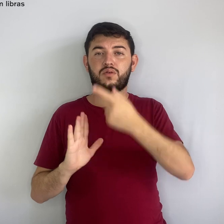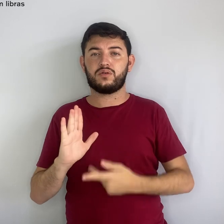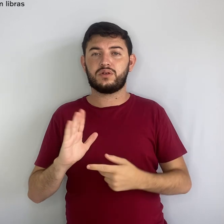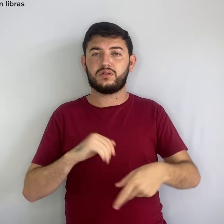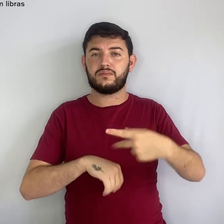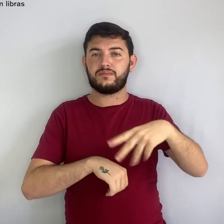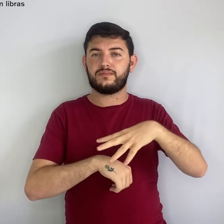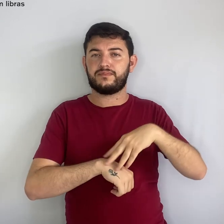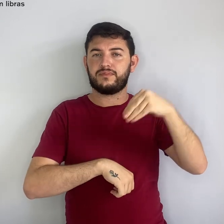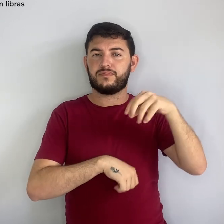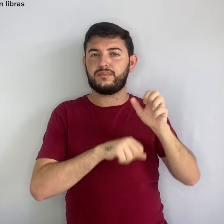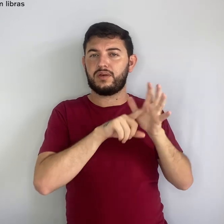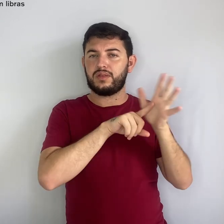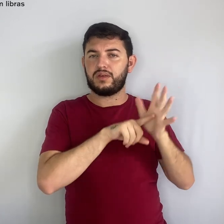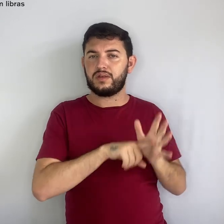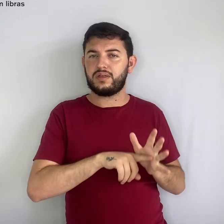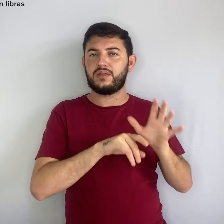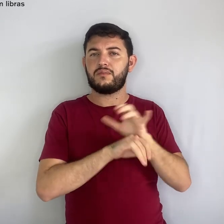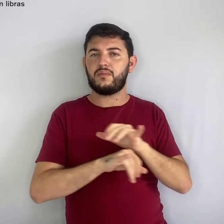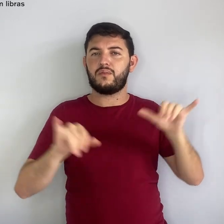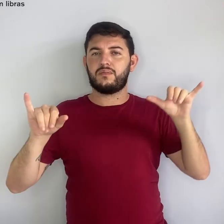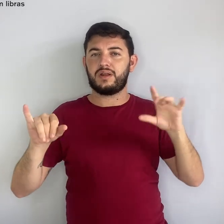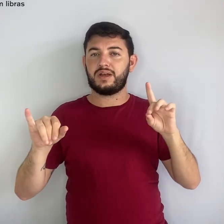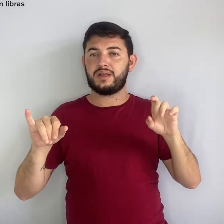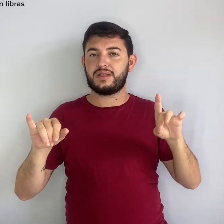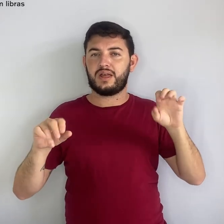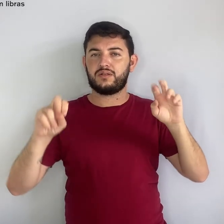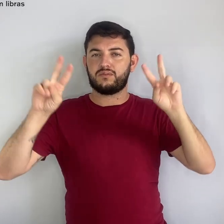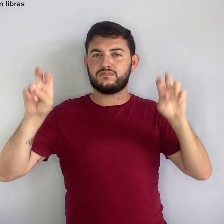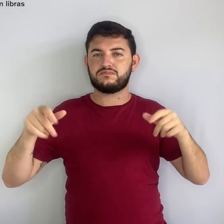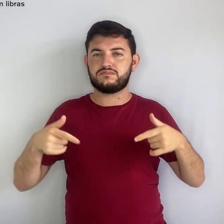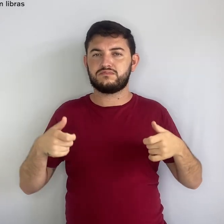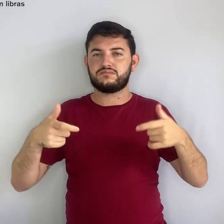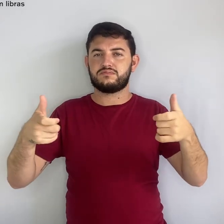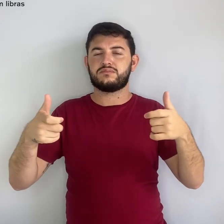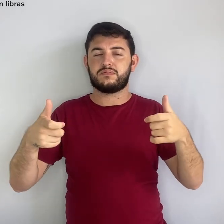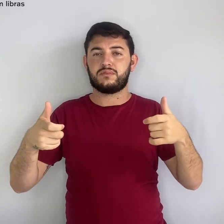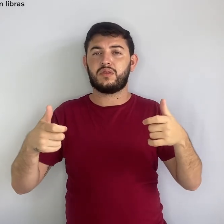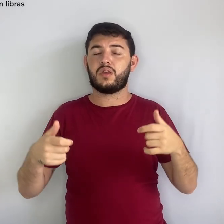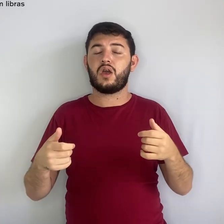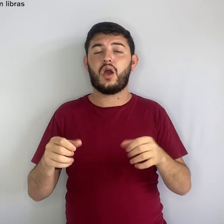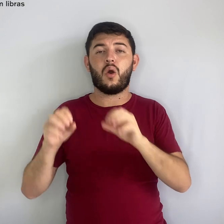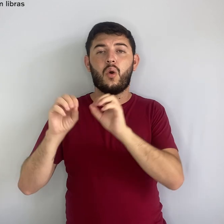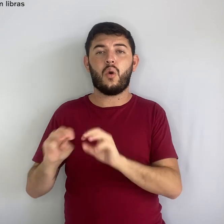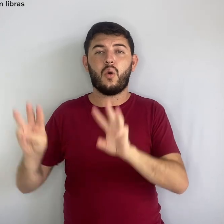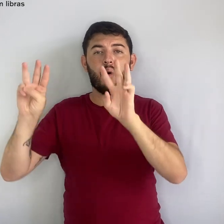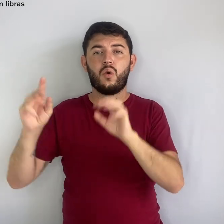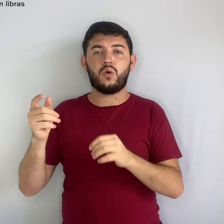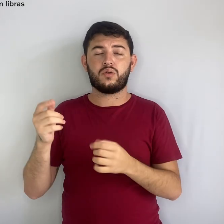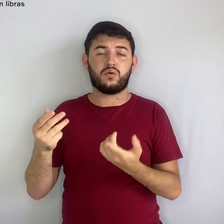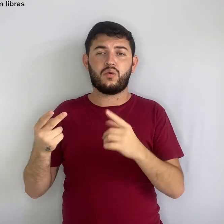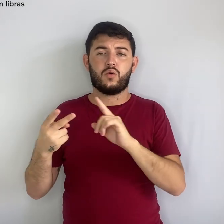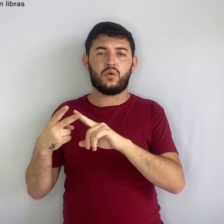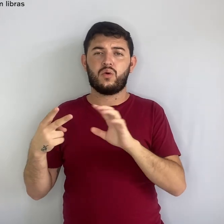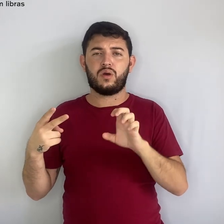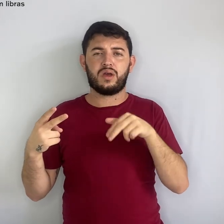sobre conflitos e é usado como referência por órgãos da Organização das Nações Unidas,